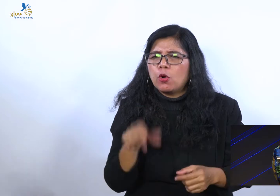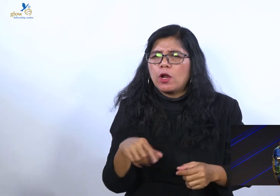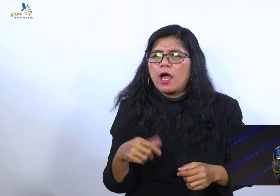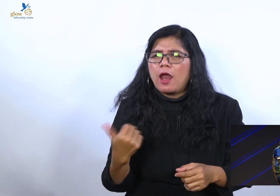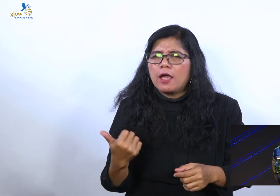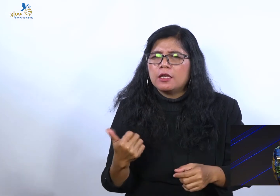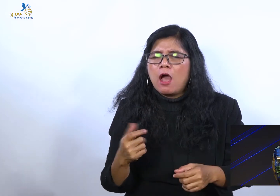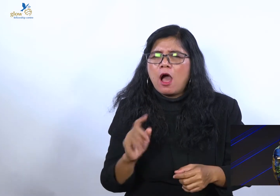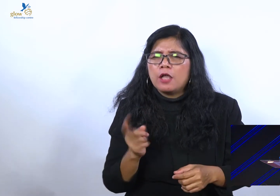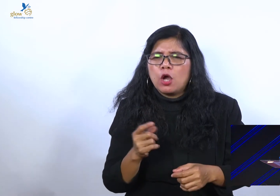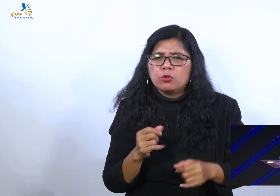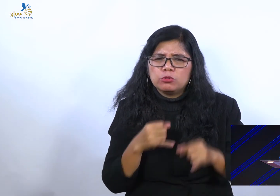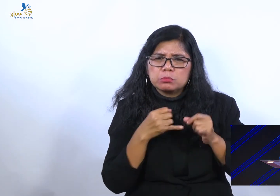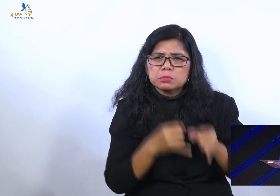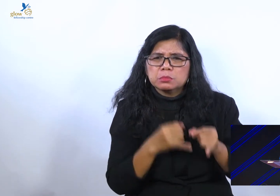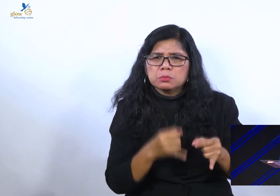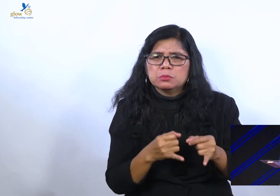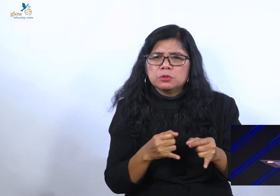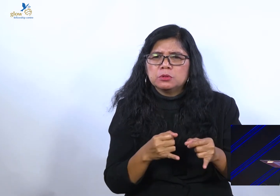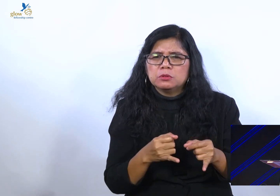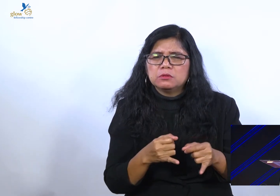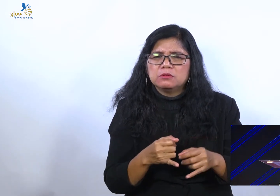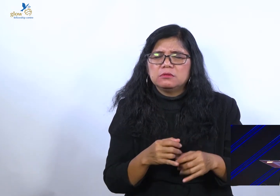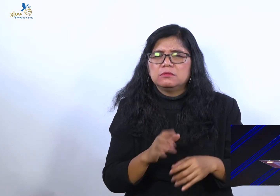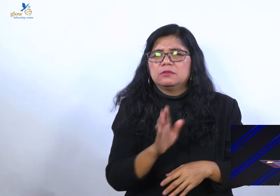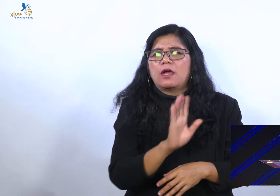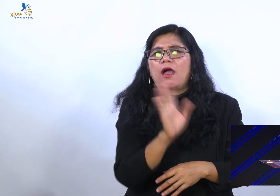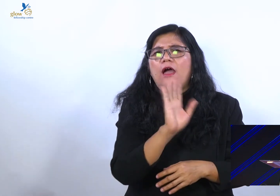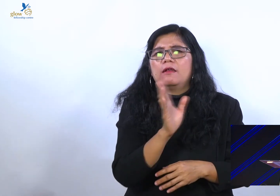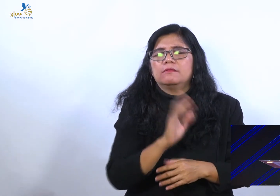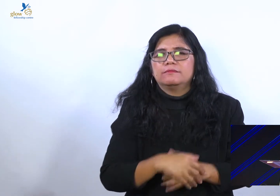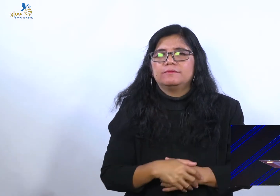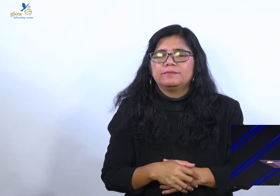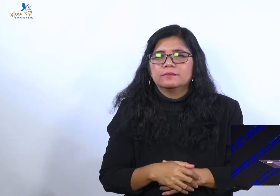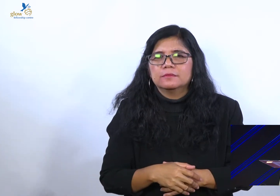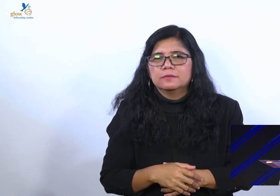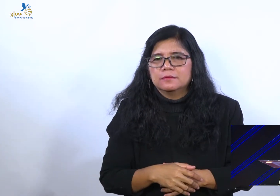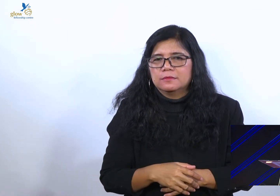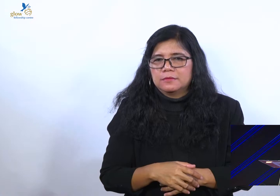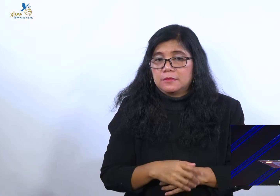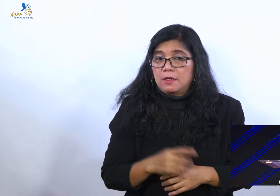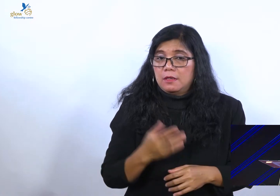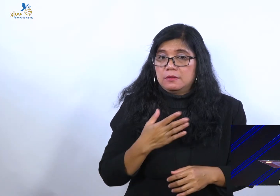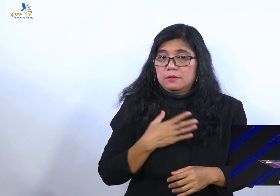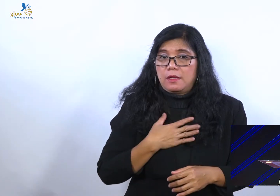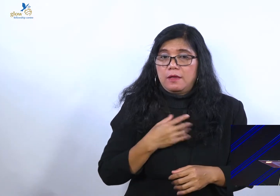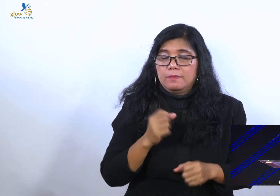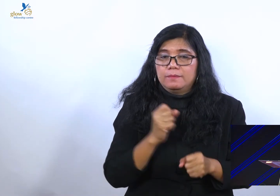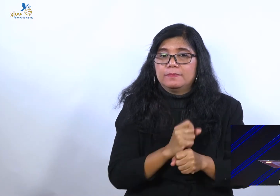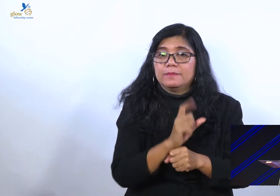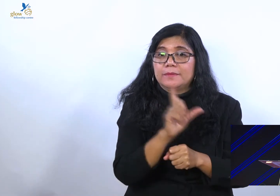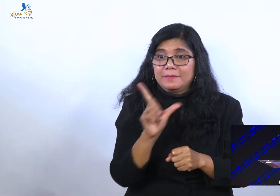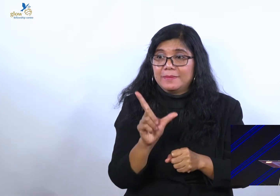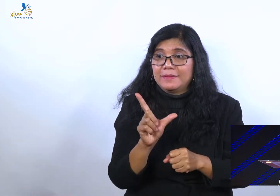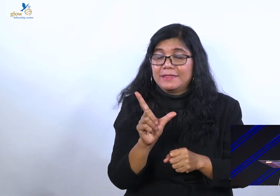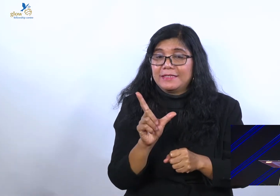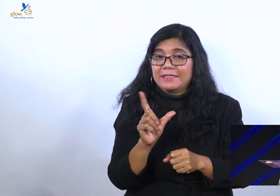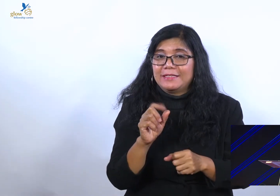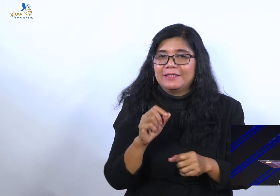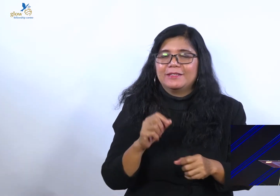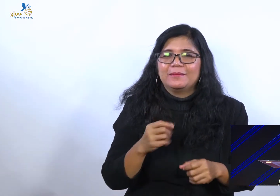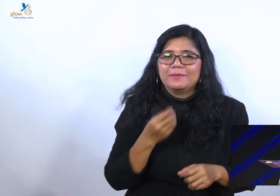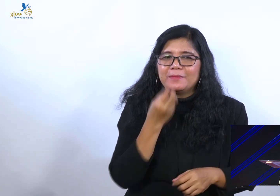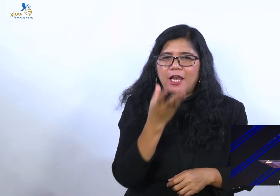Sebagai hamba Tuhan yang mencintai saudara. Saya hanya mau bilang. Yang melayani dengan tulus